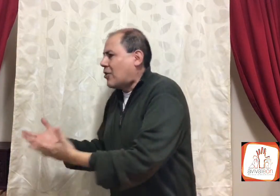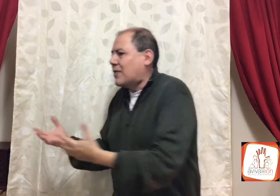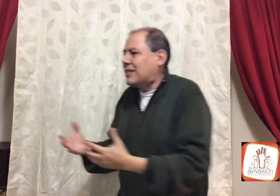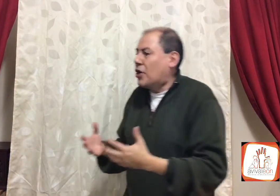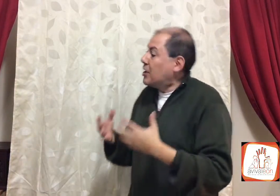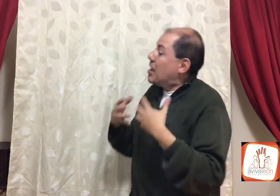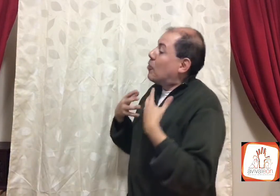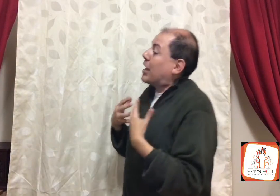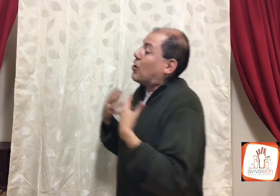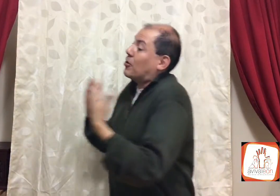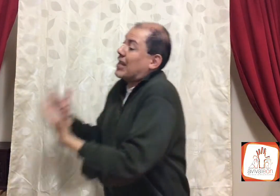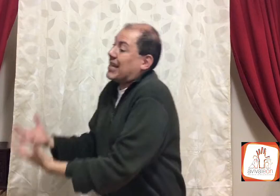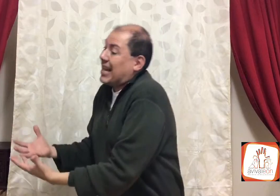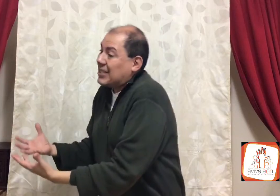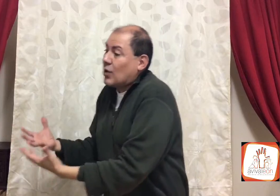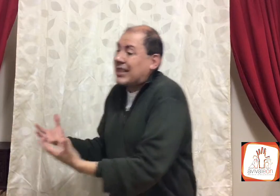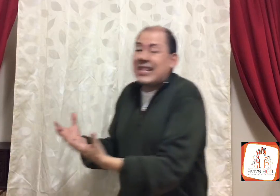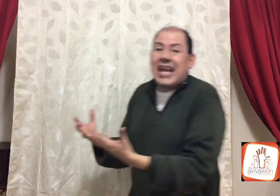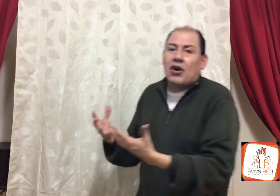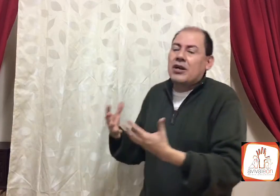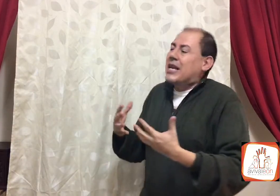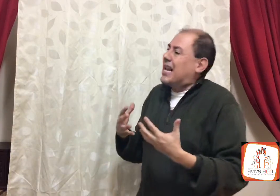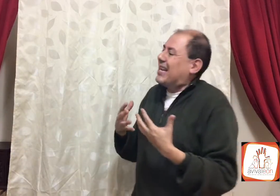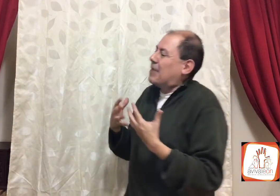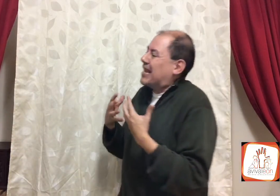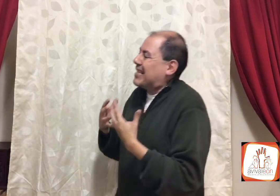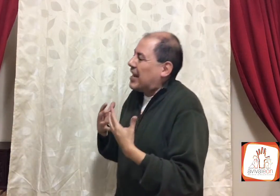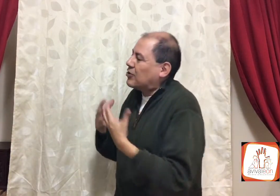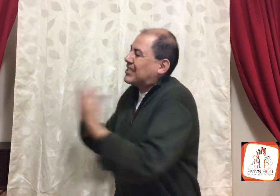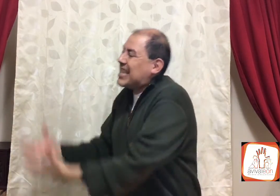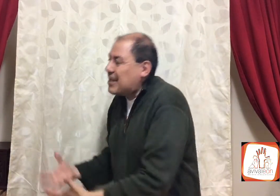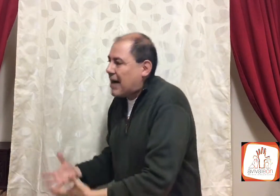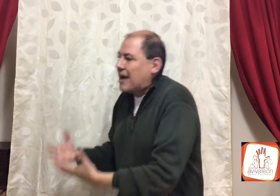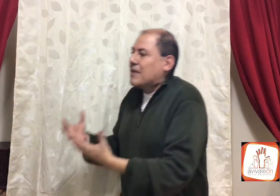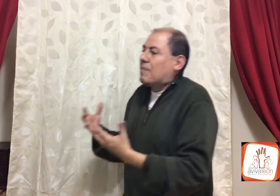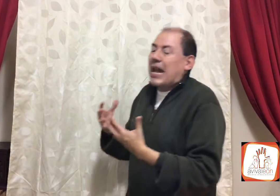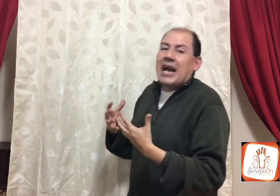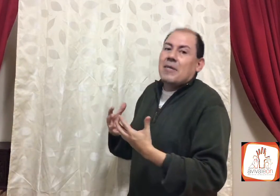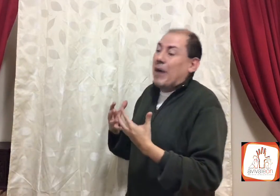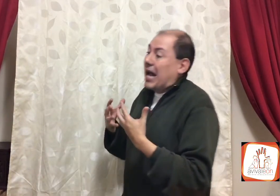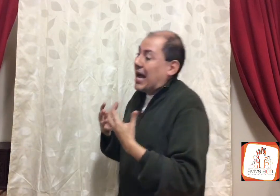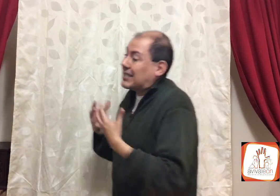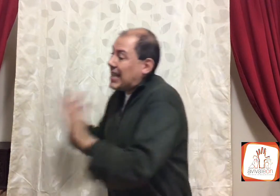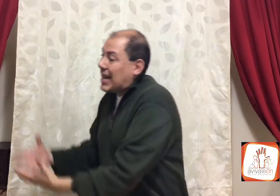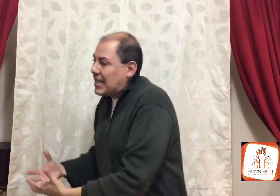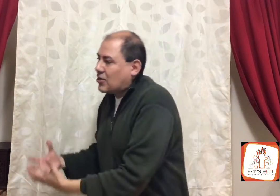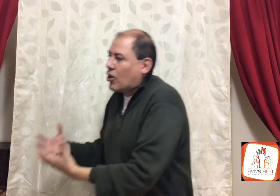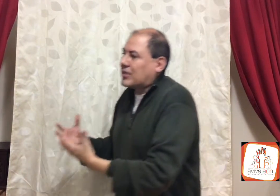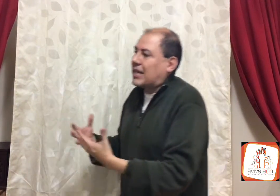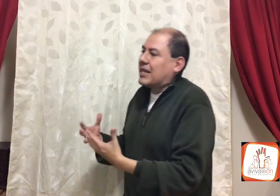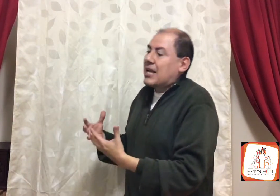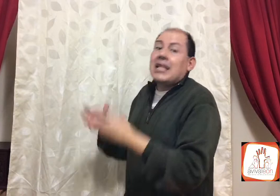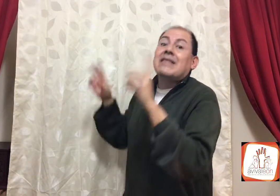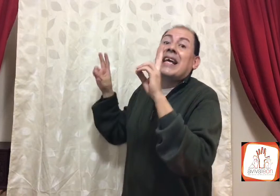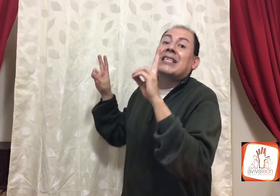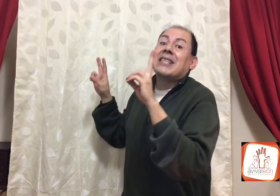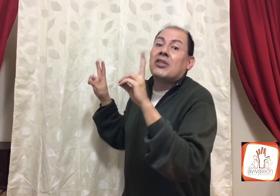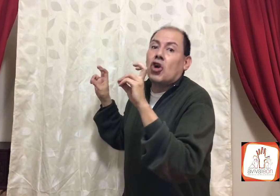condición, porque como te regreso el dinero, el dinero sirva para hacer las cosas del Señor.